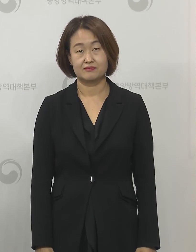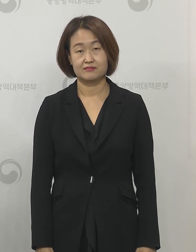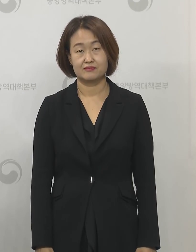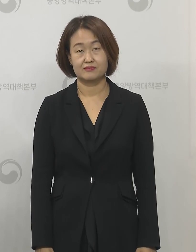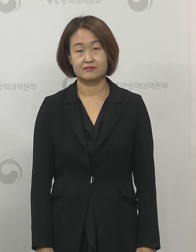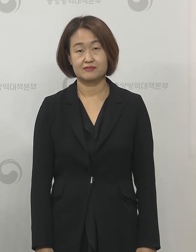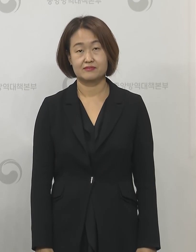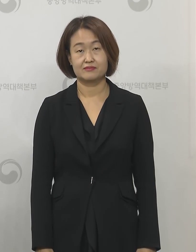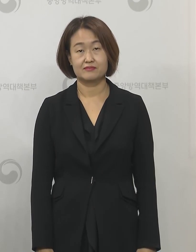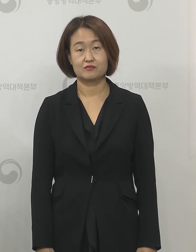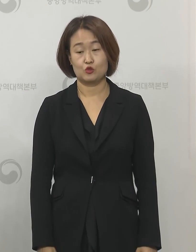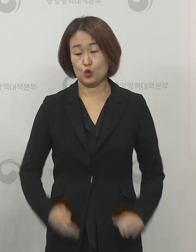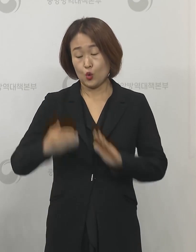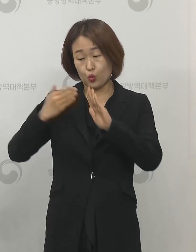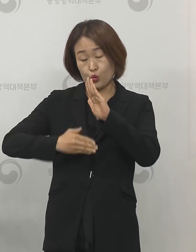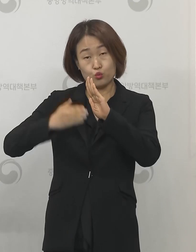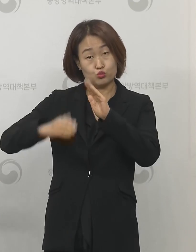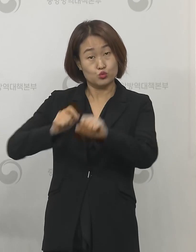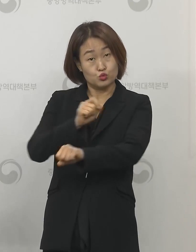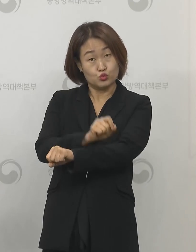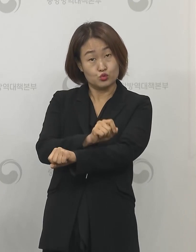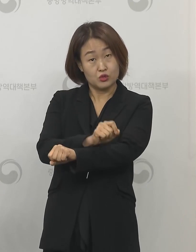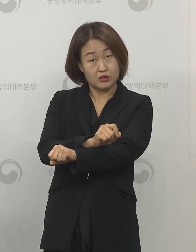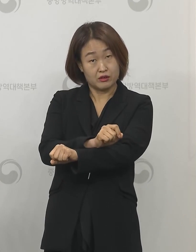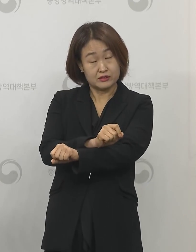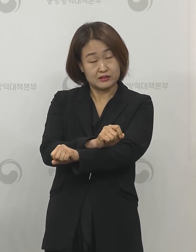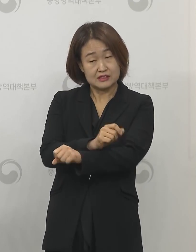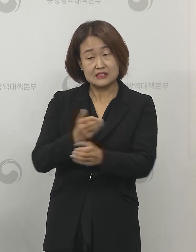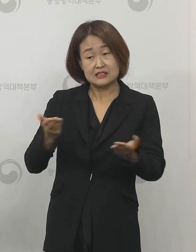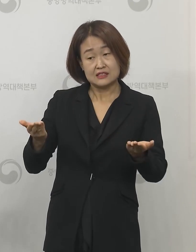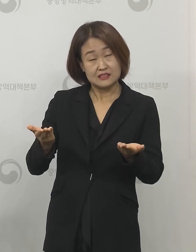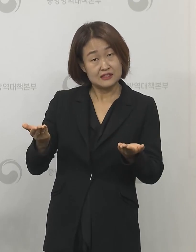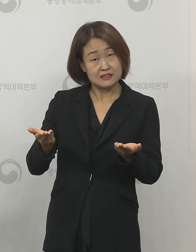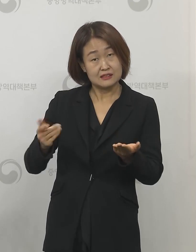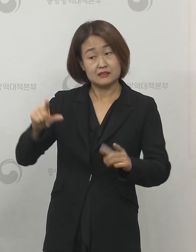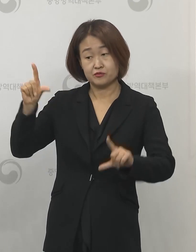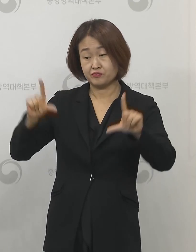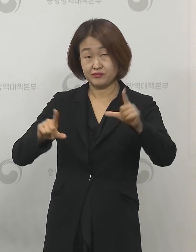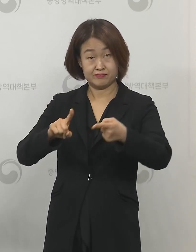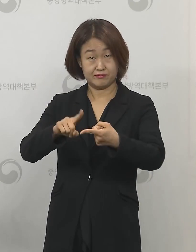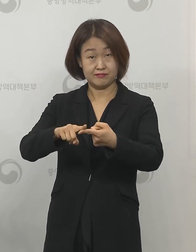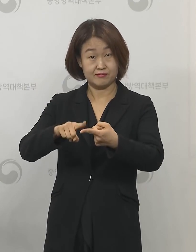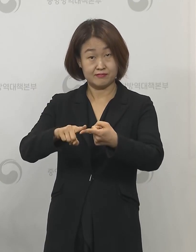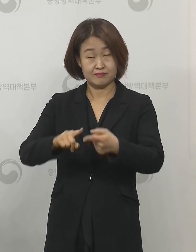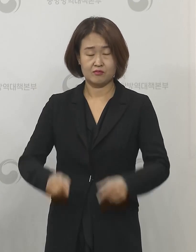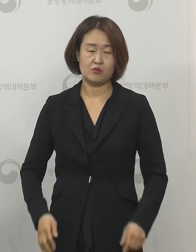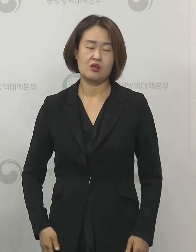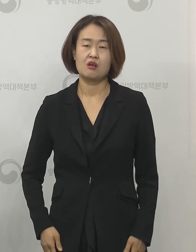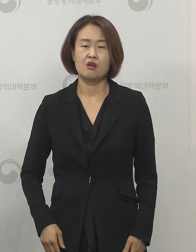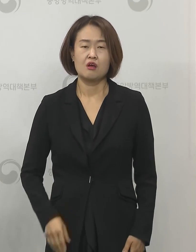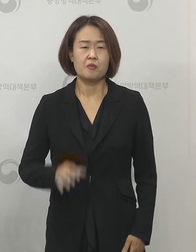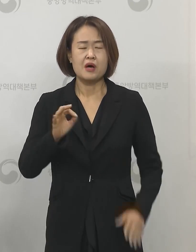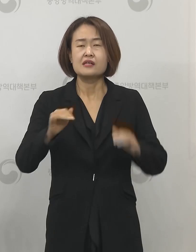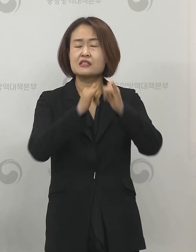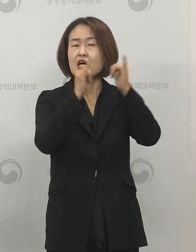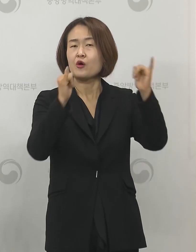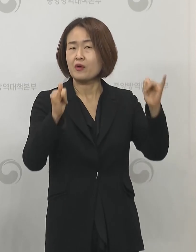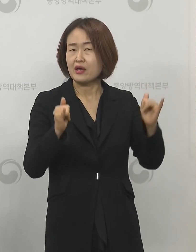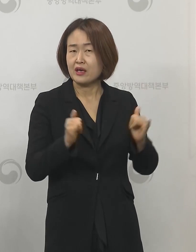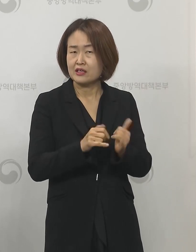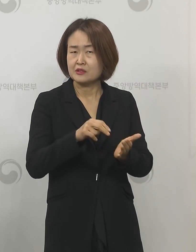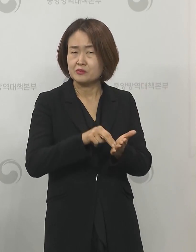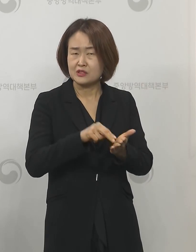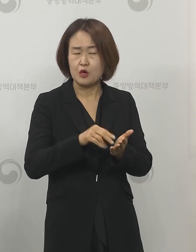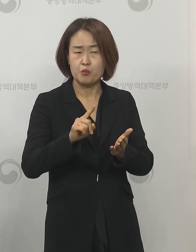네 공무원들의 근무 행태에 대해서는 저희도 사회적 거리 두기의 일환으로